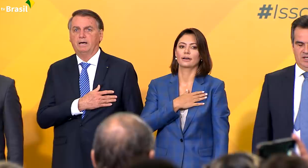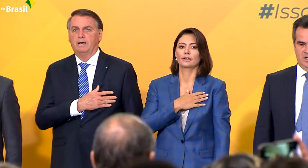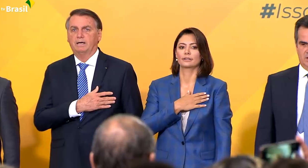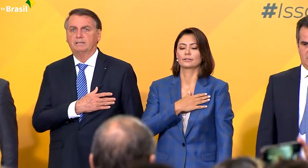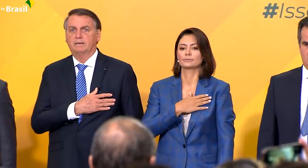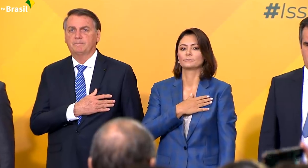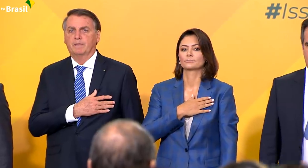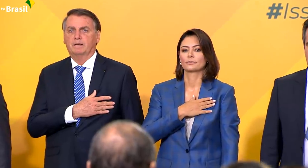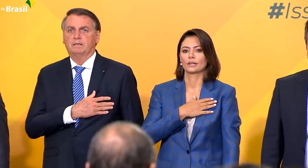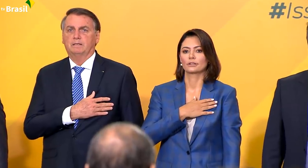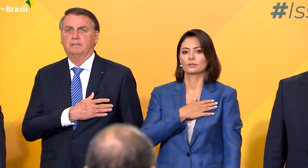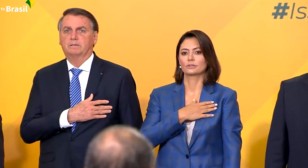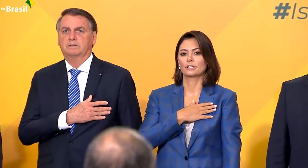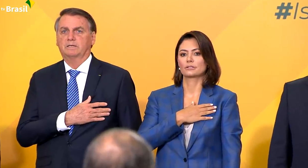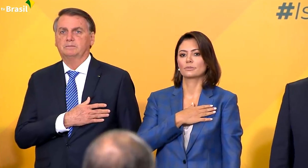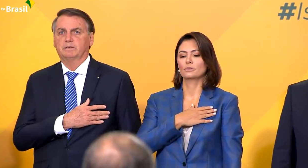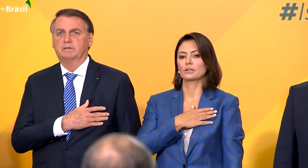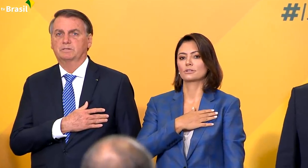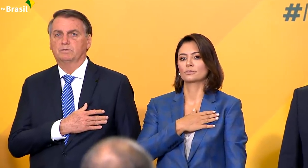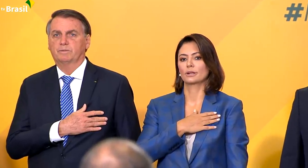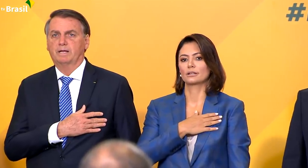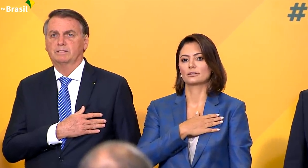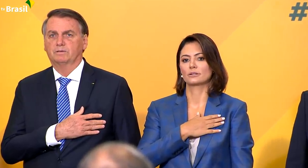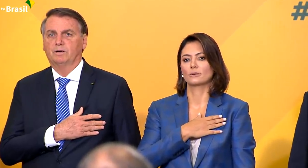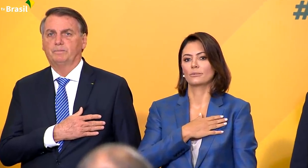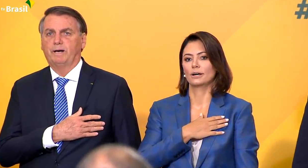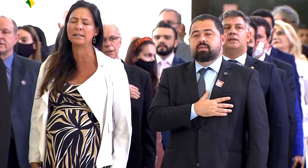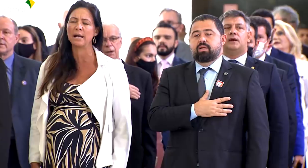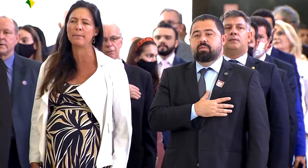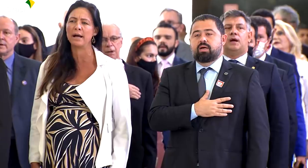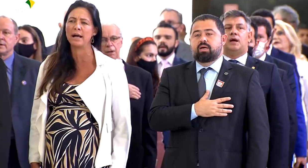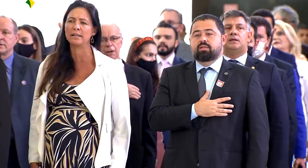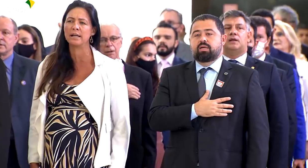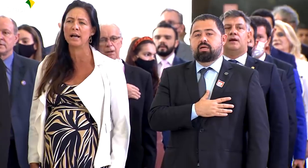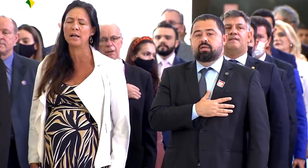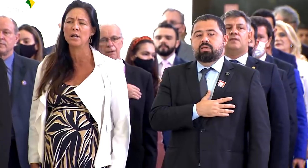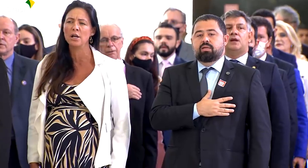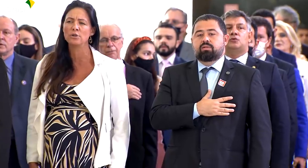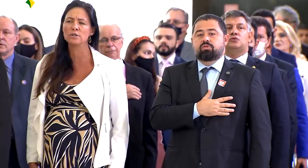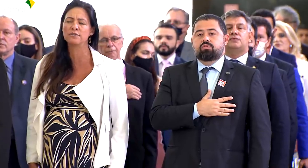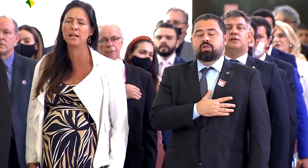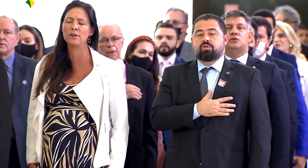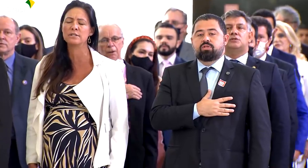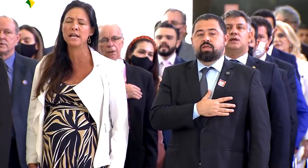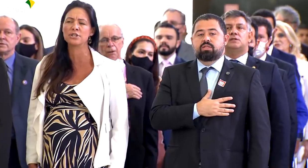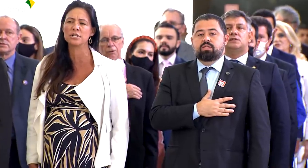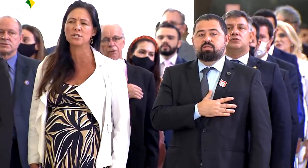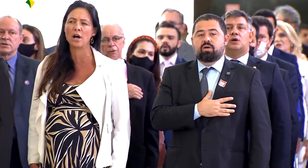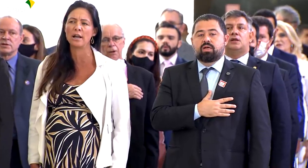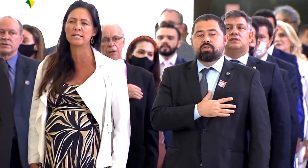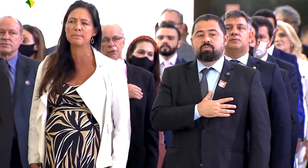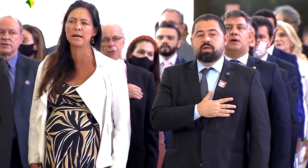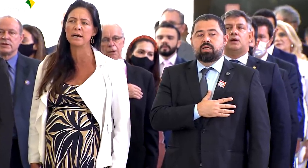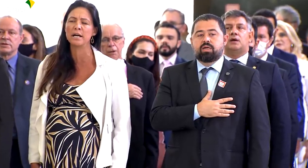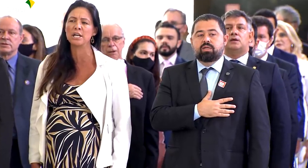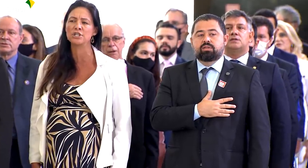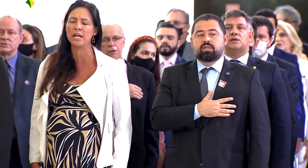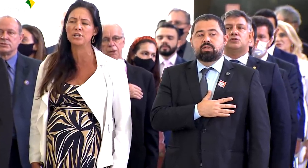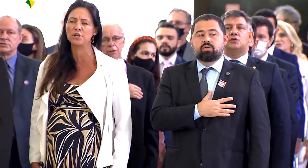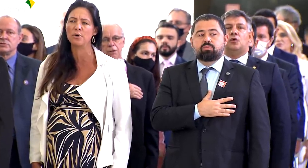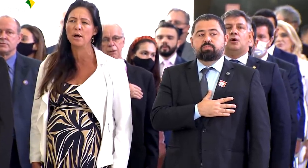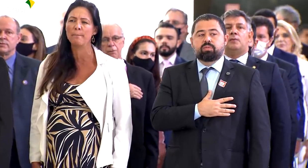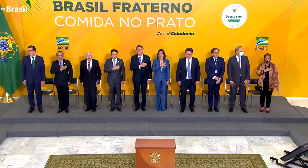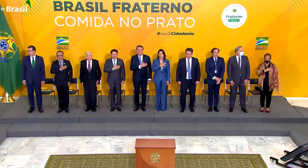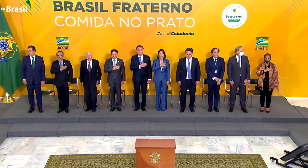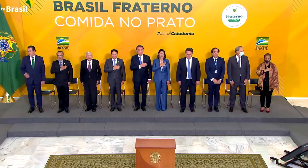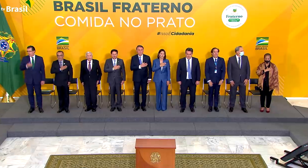adorada. Entre outras vilas, do Brasil, ó pátria amada. Dos filhos deste sol, das mãos e do